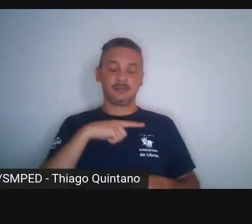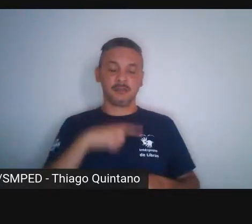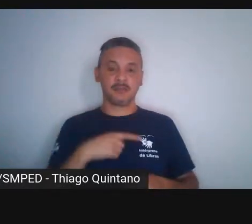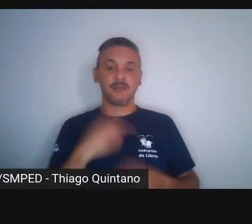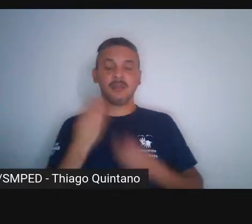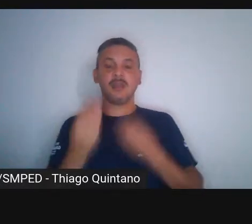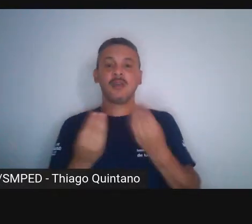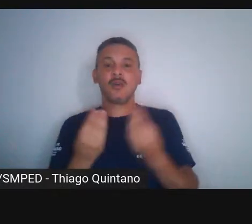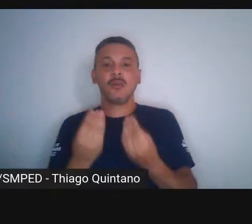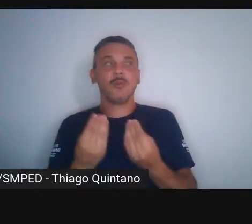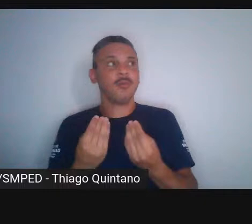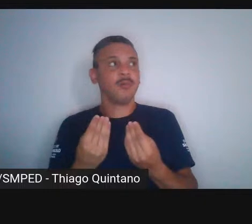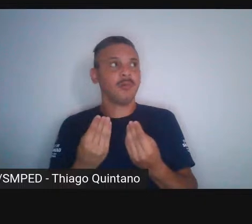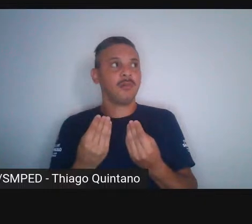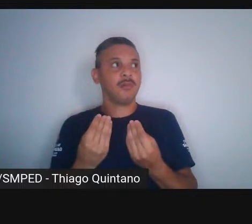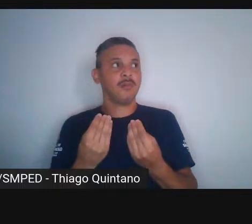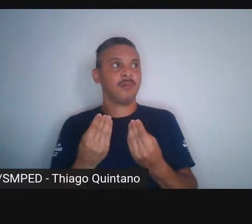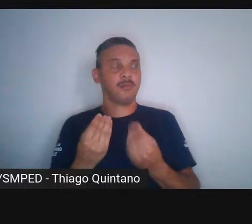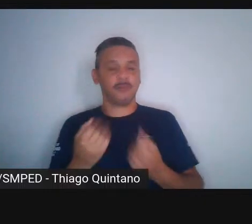uma